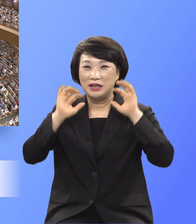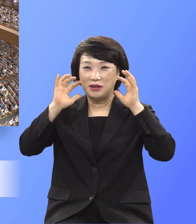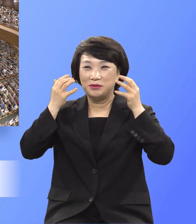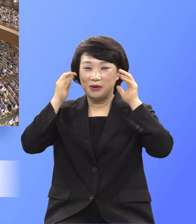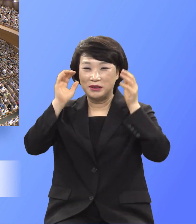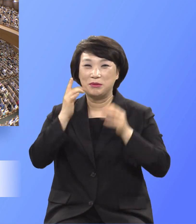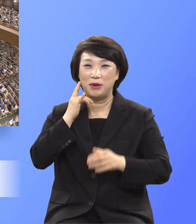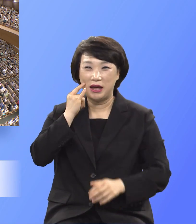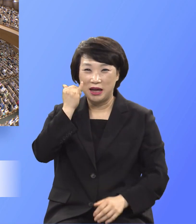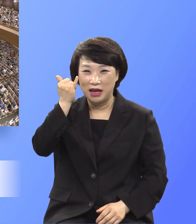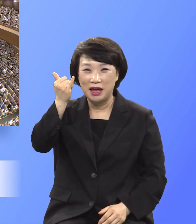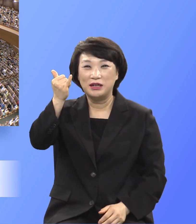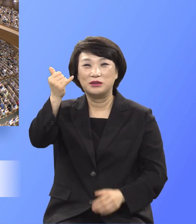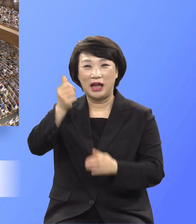예수님의 기쁨이 예수님의 마음을